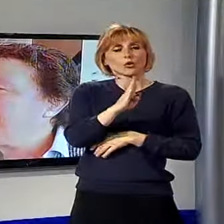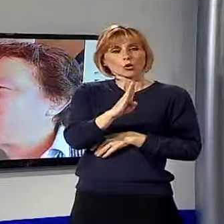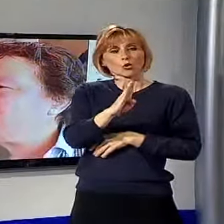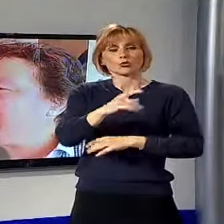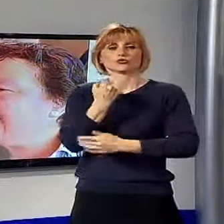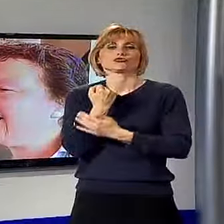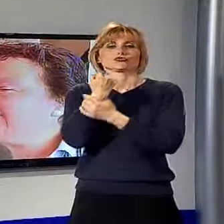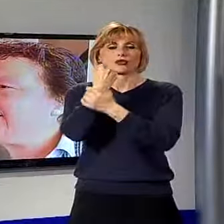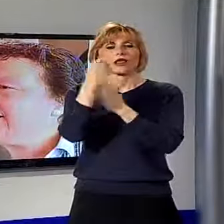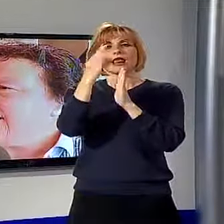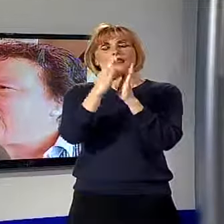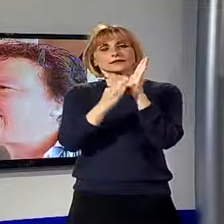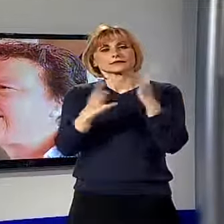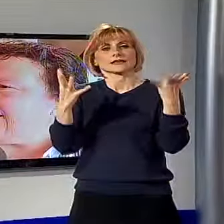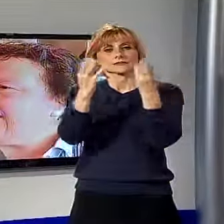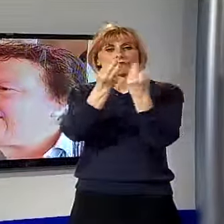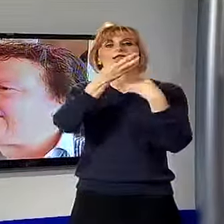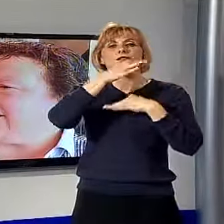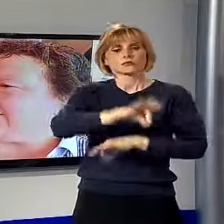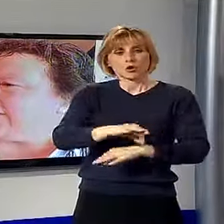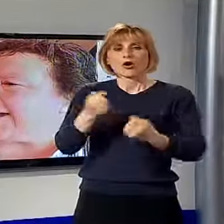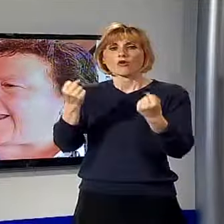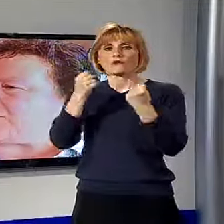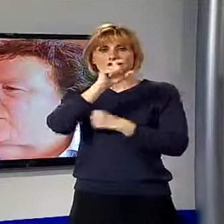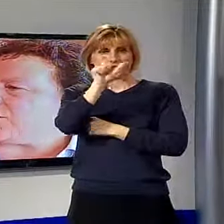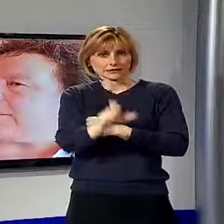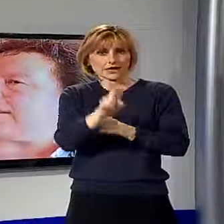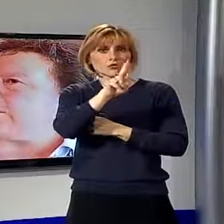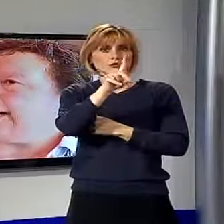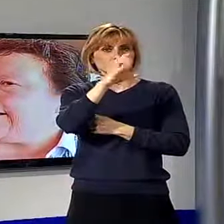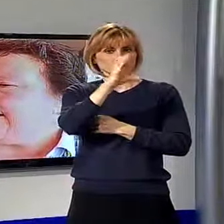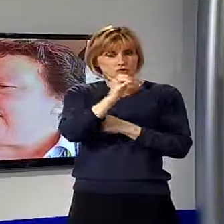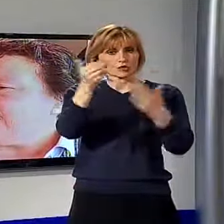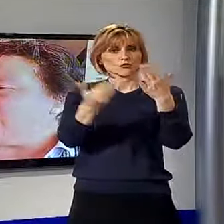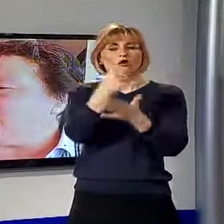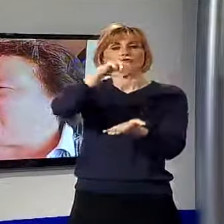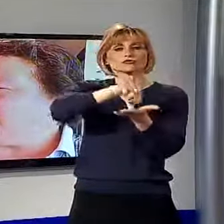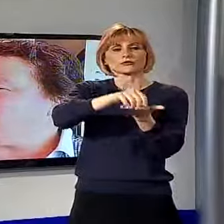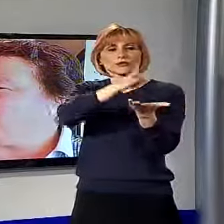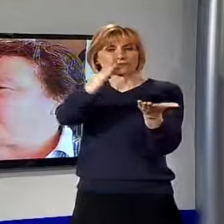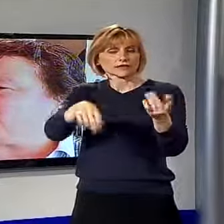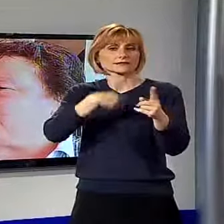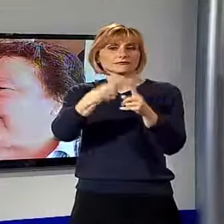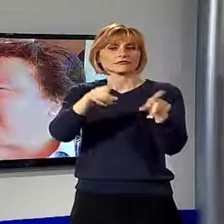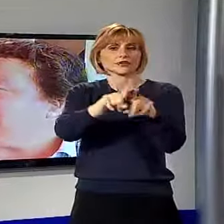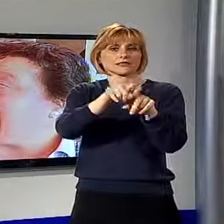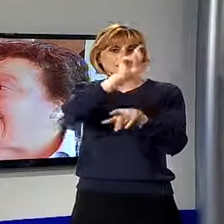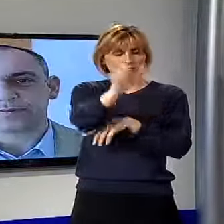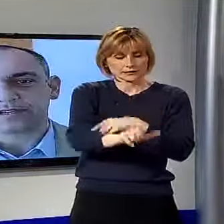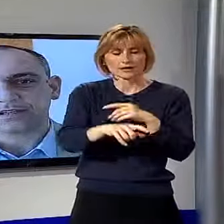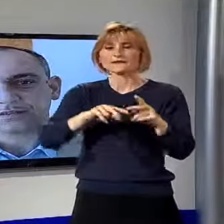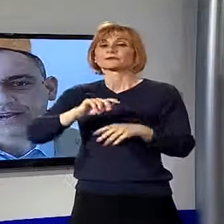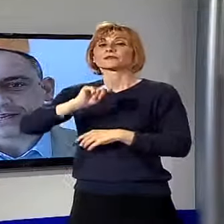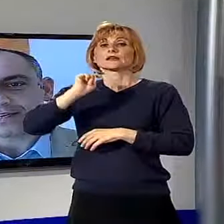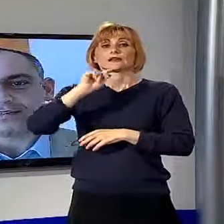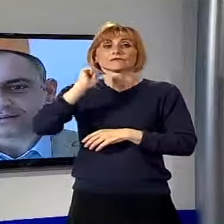sostenuta dalle liste Insieme Si Può, Forza Italia, Udc, Nuovo Centrodestra e Fratelli d'Italia. Il vice sindaco